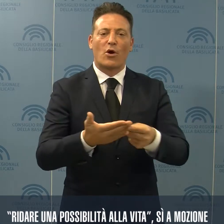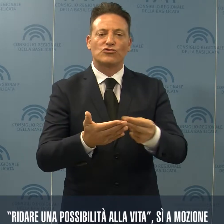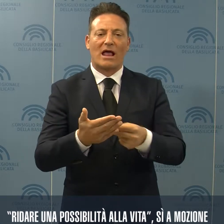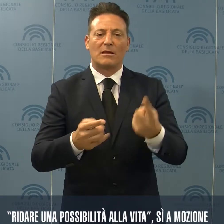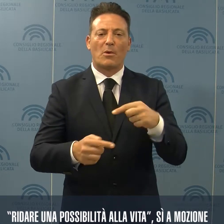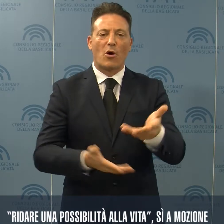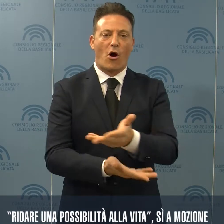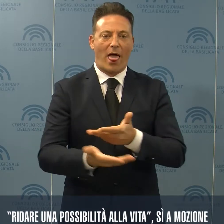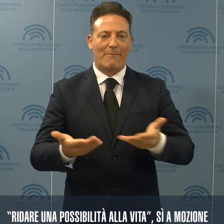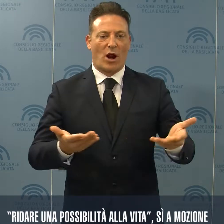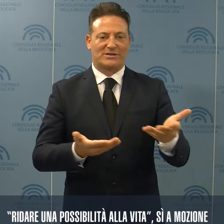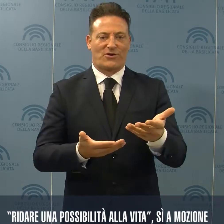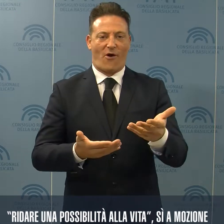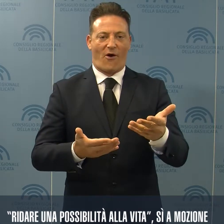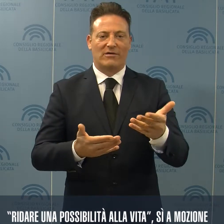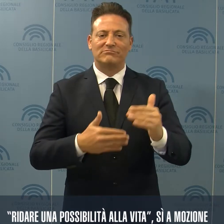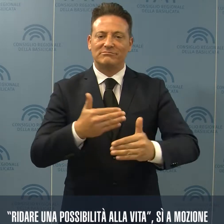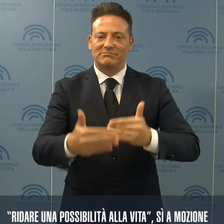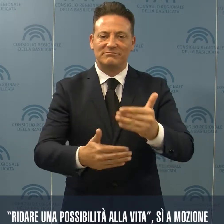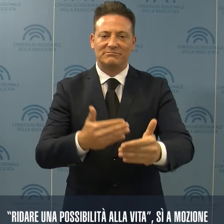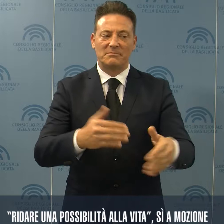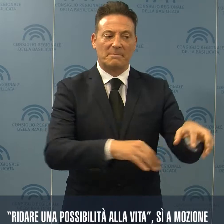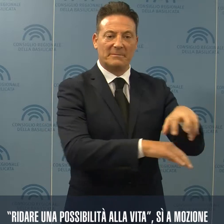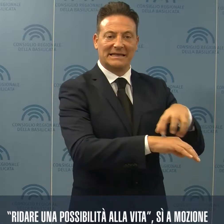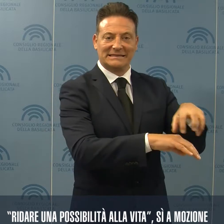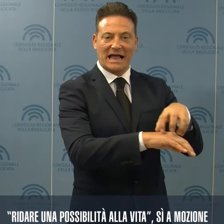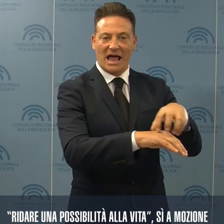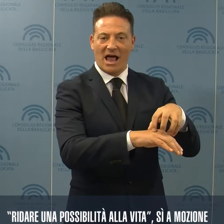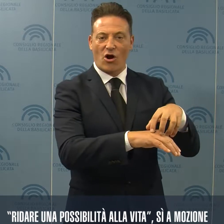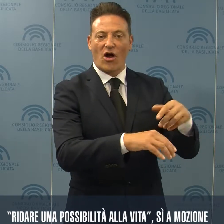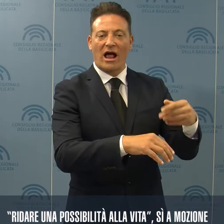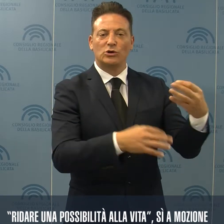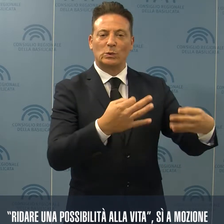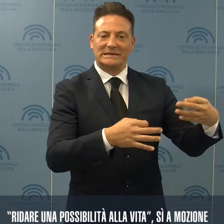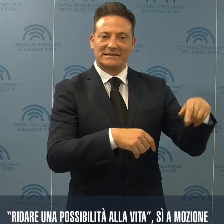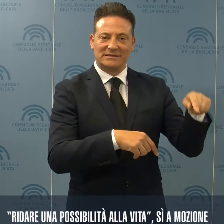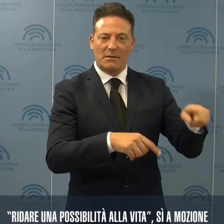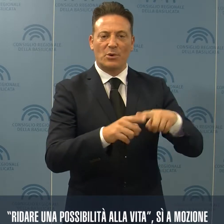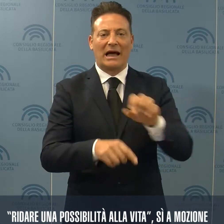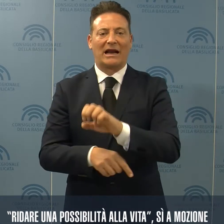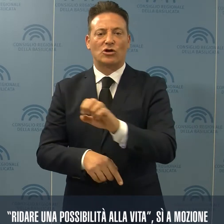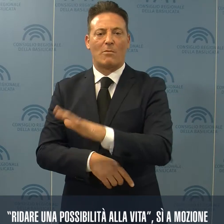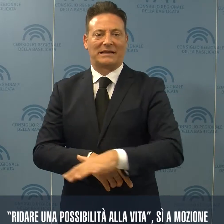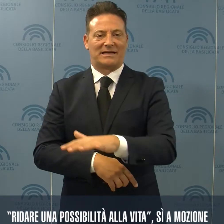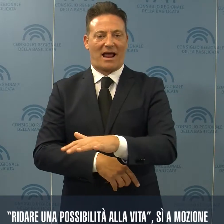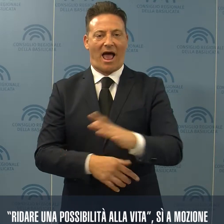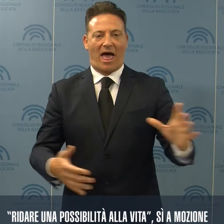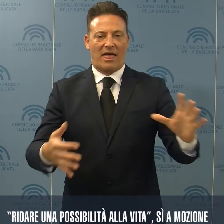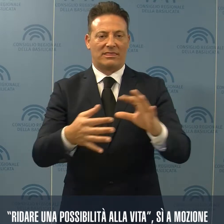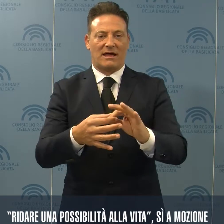collaborazione attuati tra Ministero di Grazia e Giustizia e Regione Basilicata, volti al